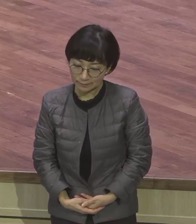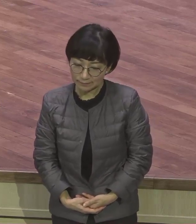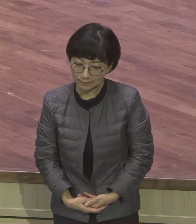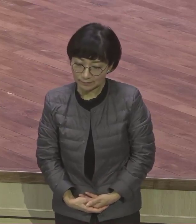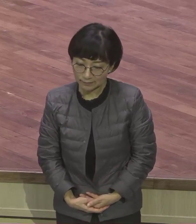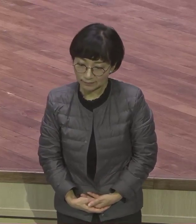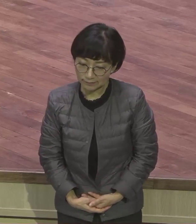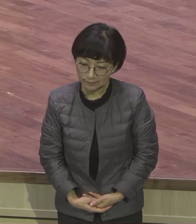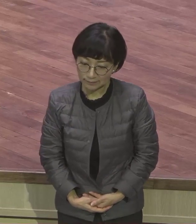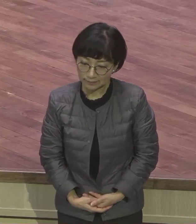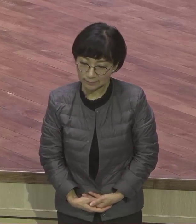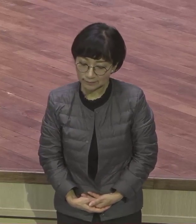모세가